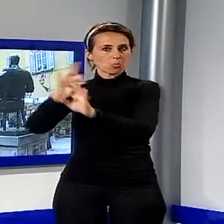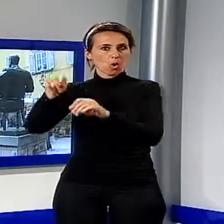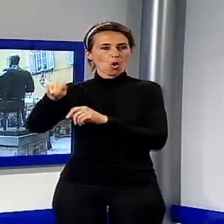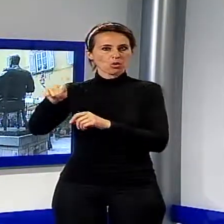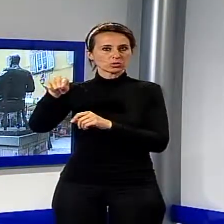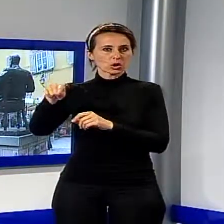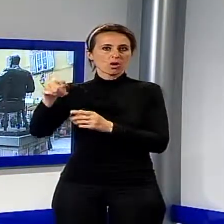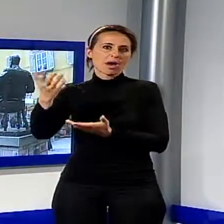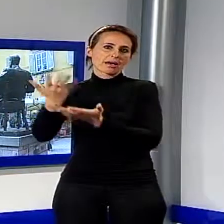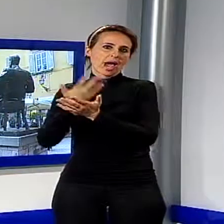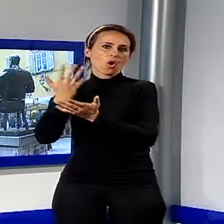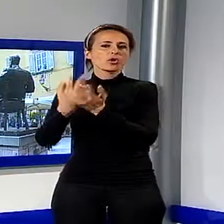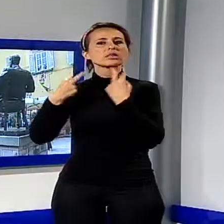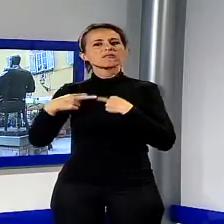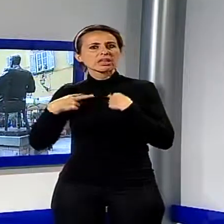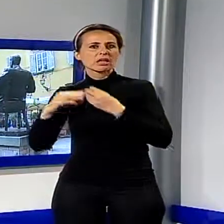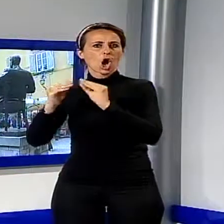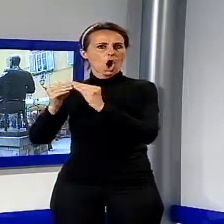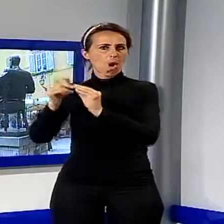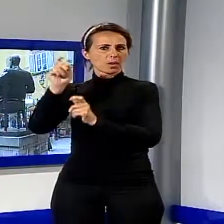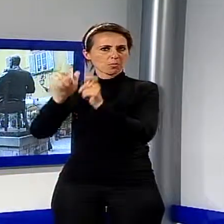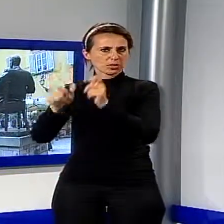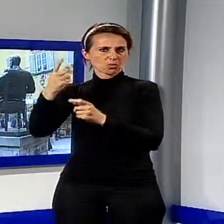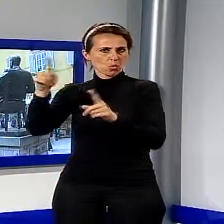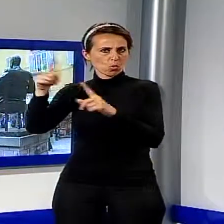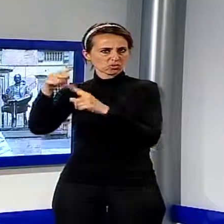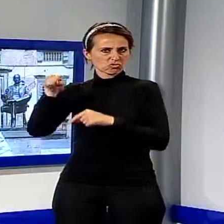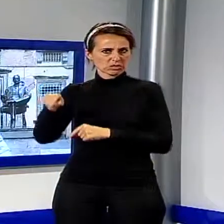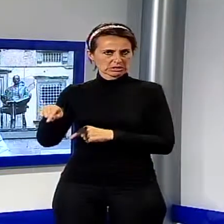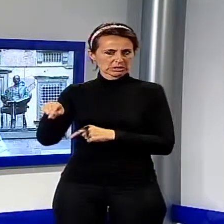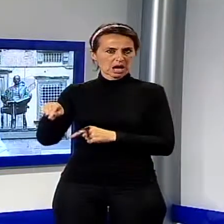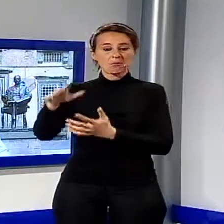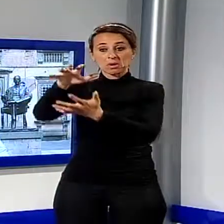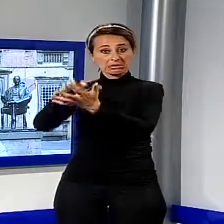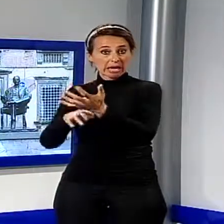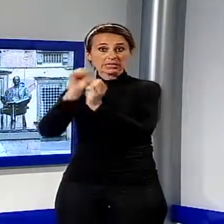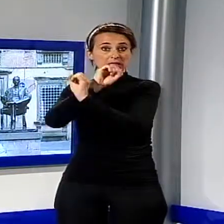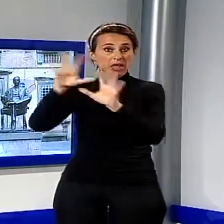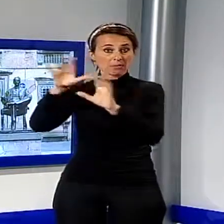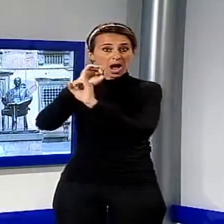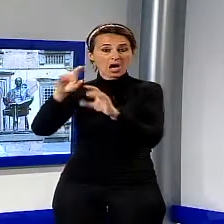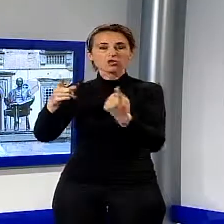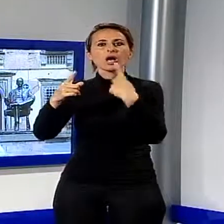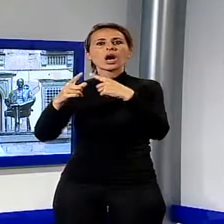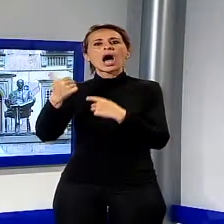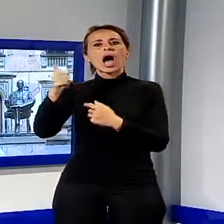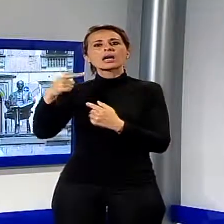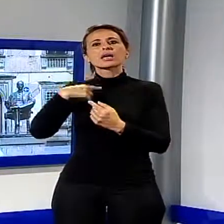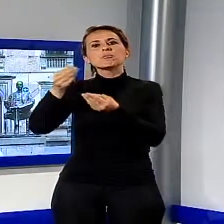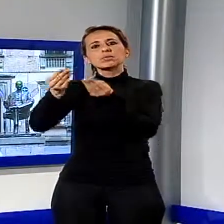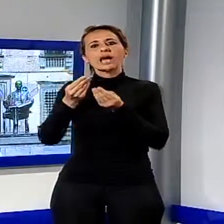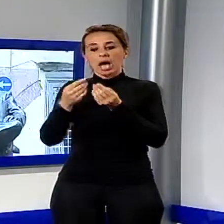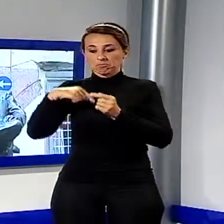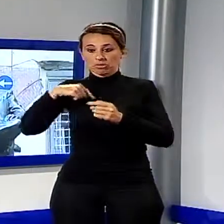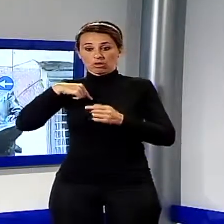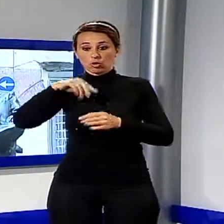alle opere di Puccini. Fornisce informazioni dettagliate sotto forma di testi e immagini e indica le distanze tra i luoghi e